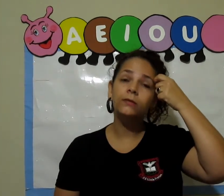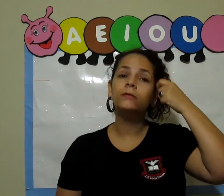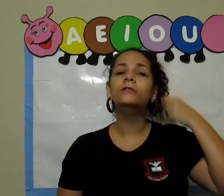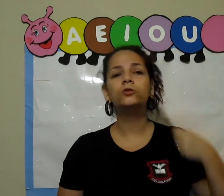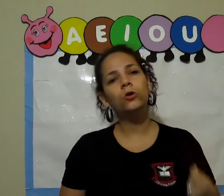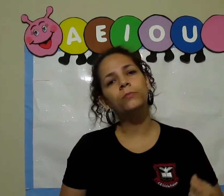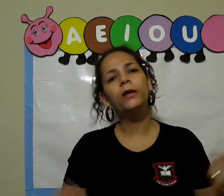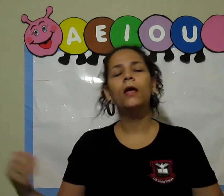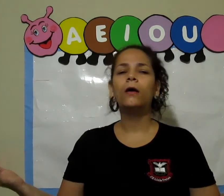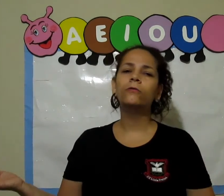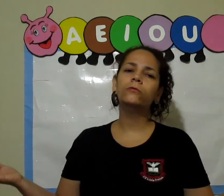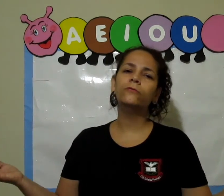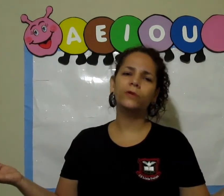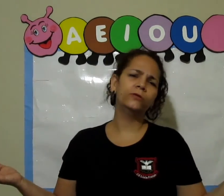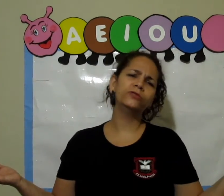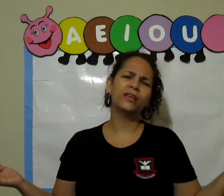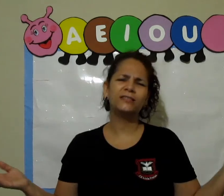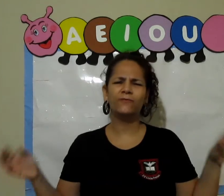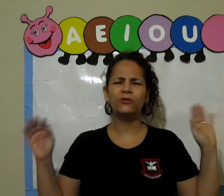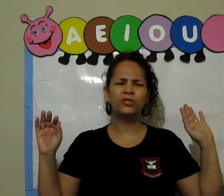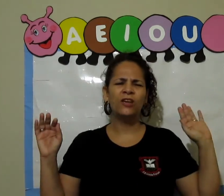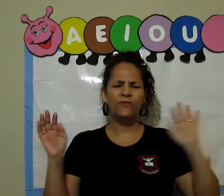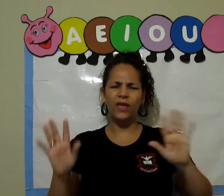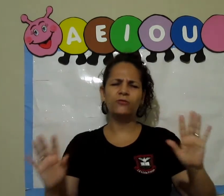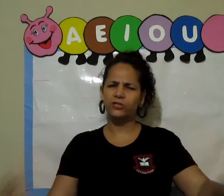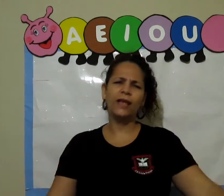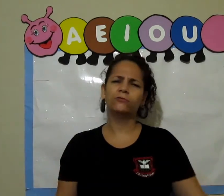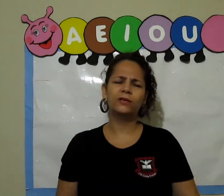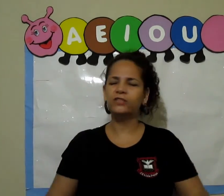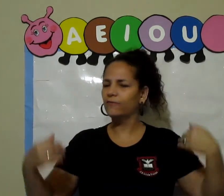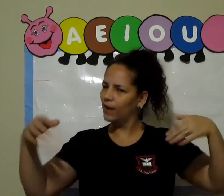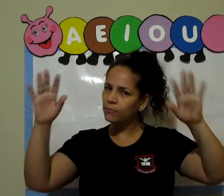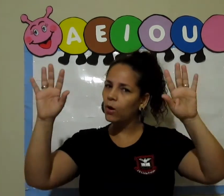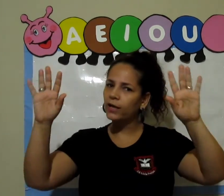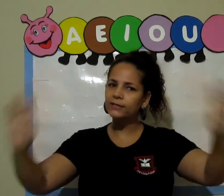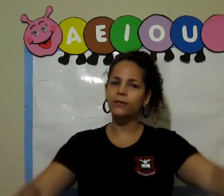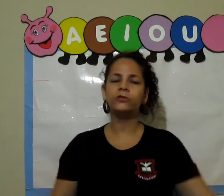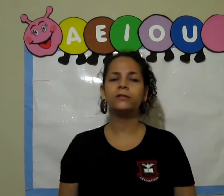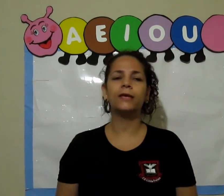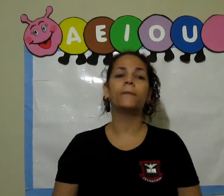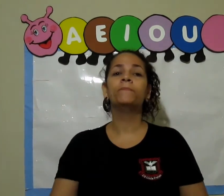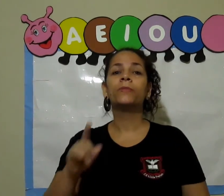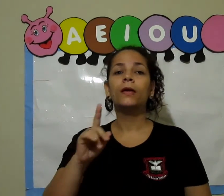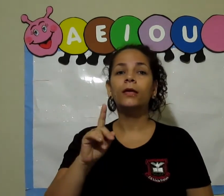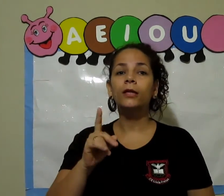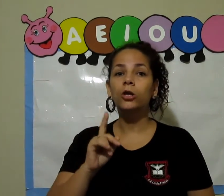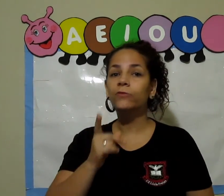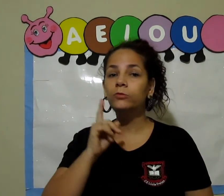sobre o vírus, esse vírus feio, chato, que já vai embora, se Deus quiser. E nós vamos